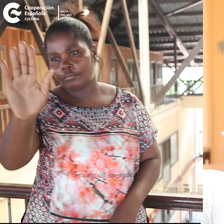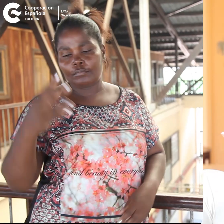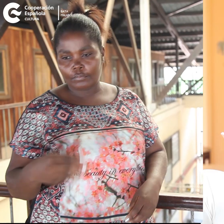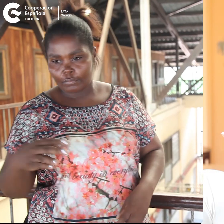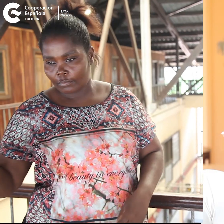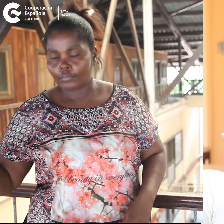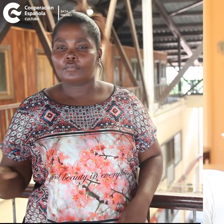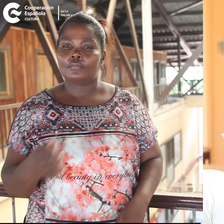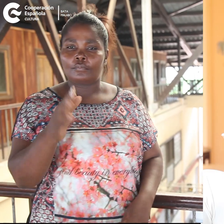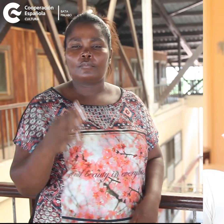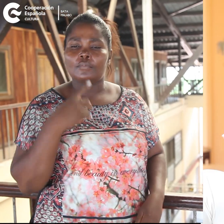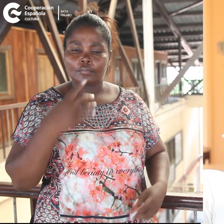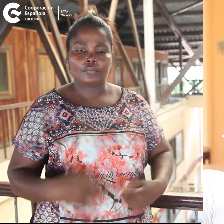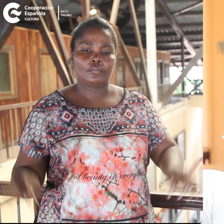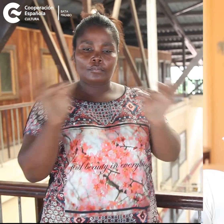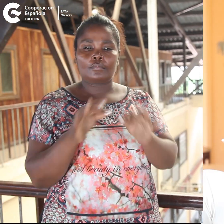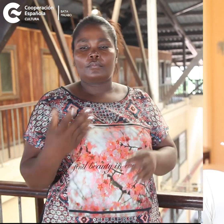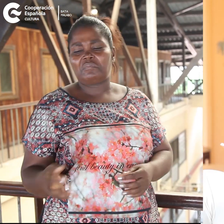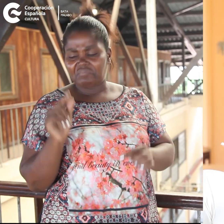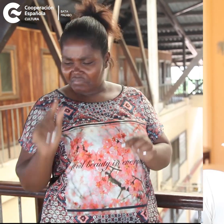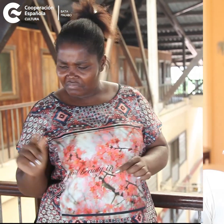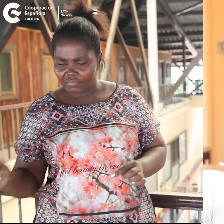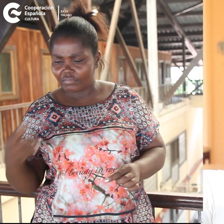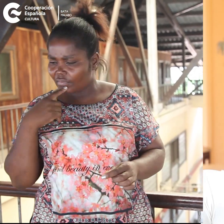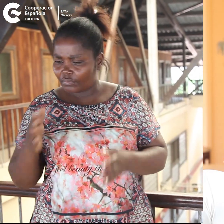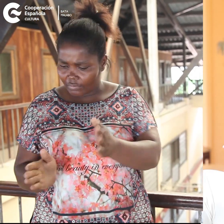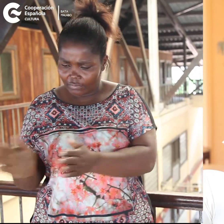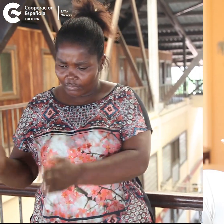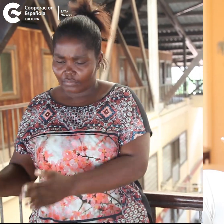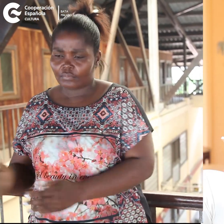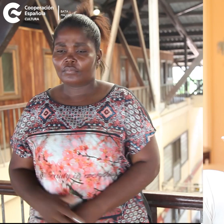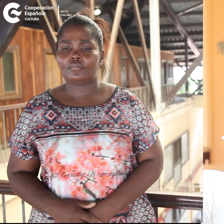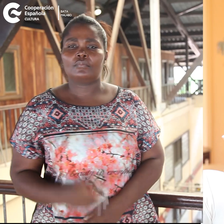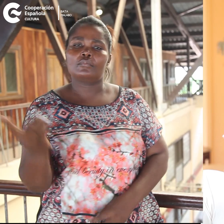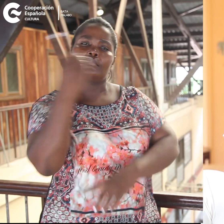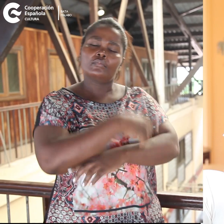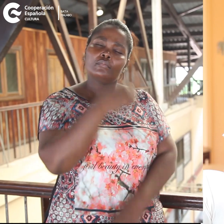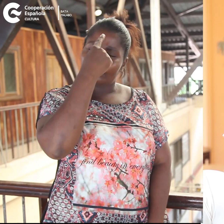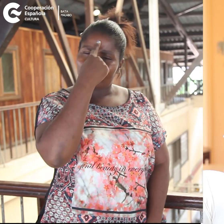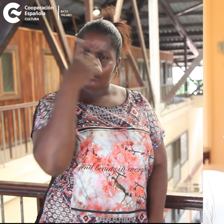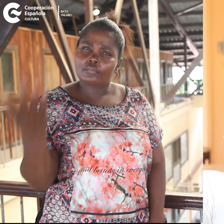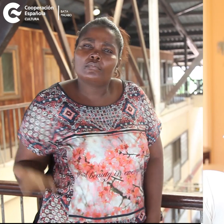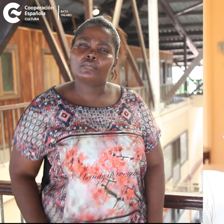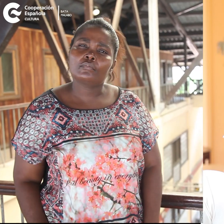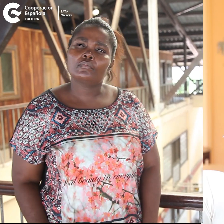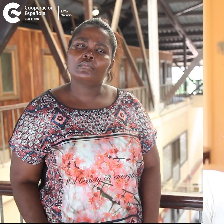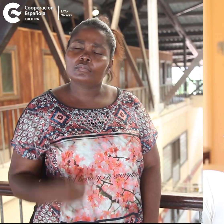le sobraba una importante cantidad que no conseguía colocar. Un día pensó, iré a los